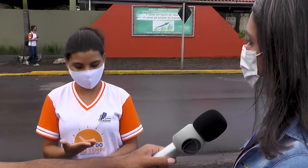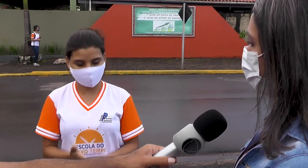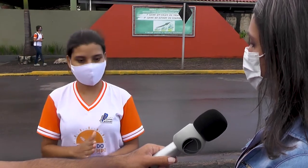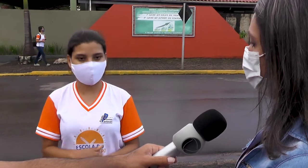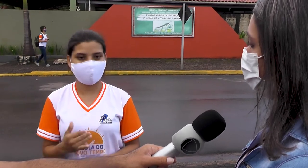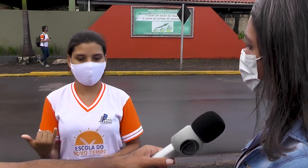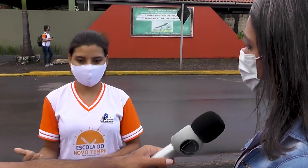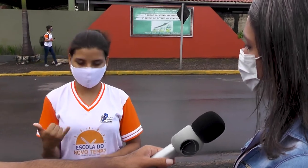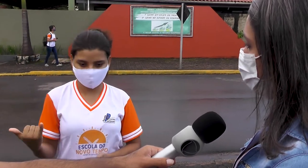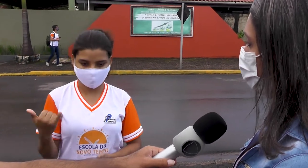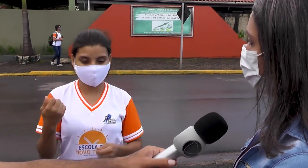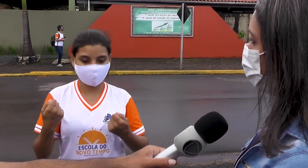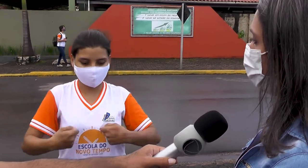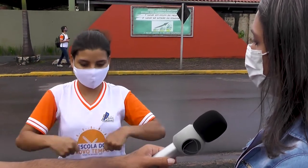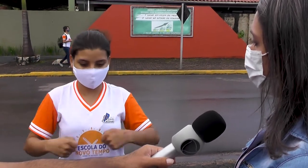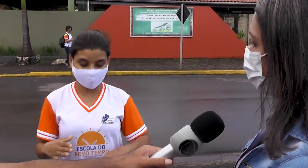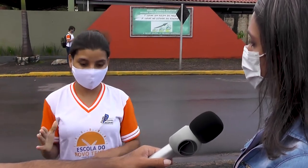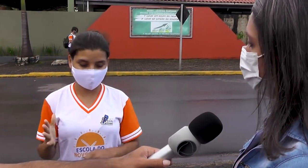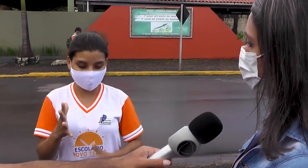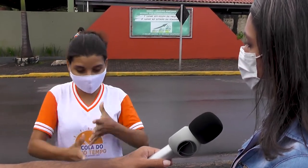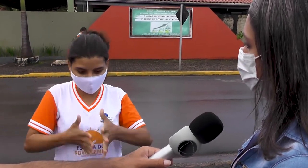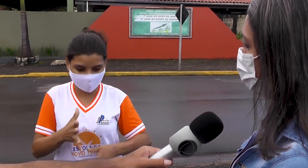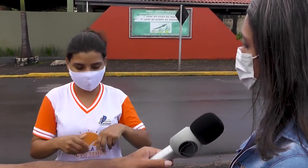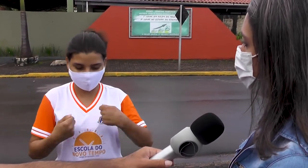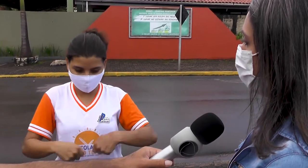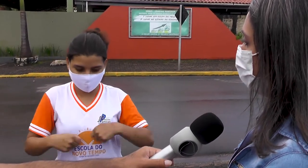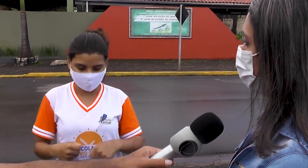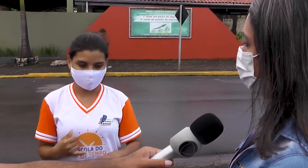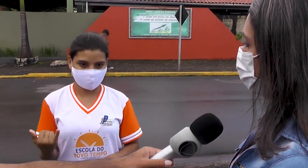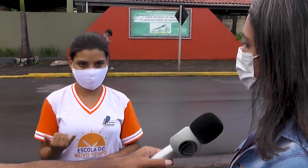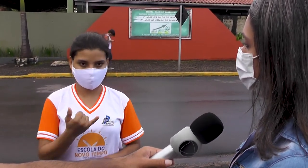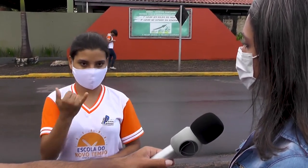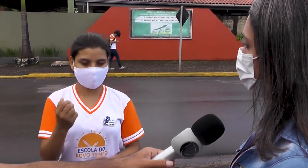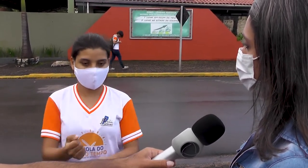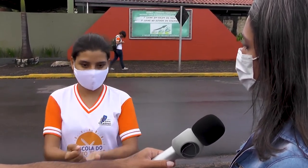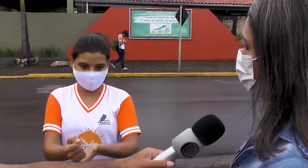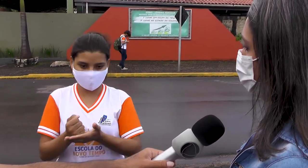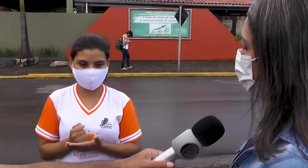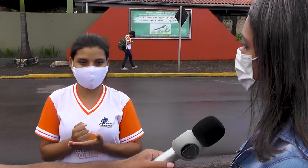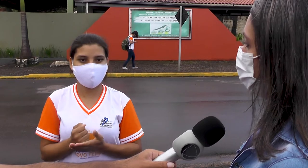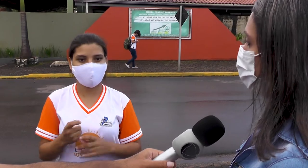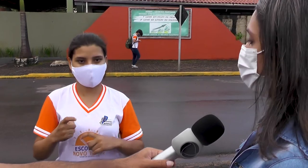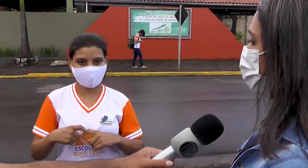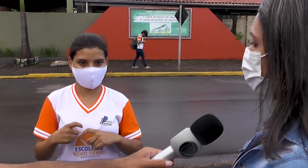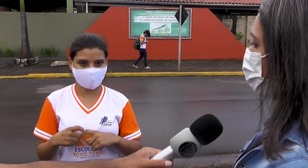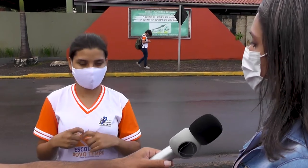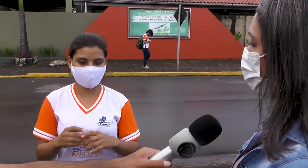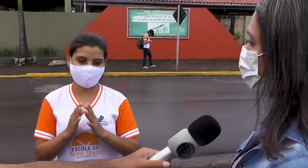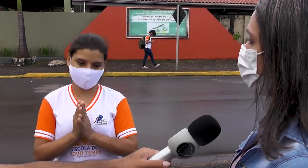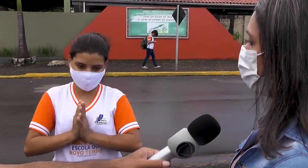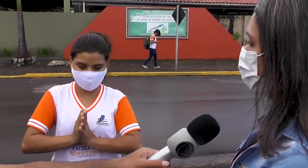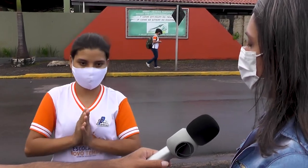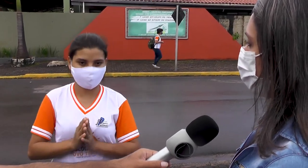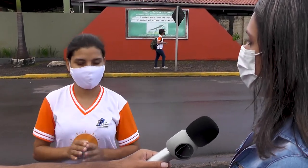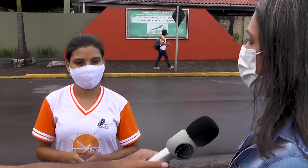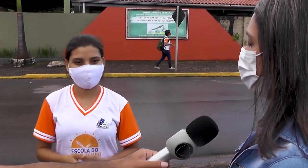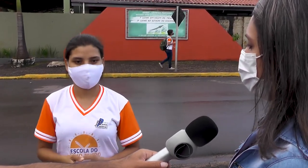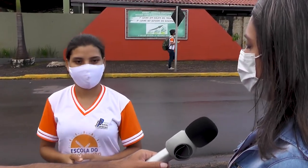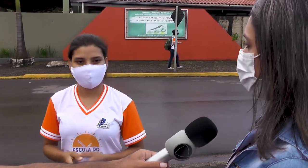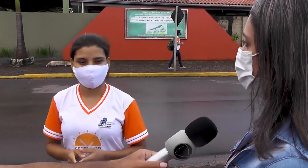O intérprete é importante, né, precisamos dar libras pra gente se comunicar, então eu peço apoio, né, de todas